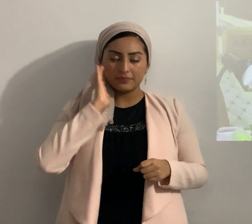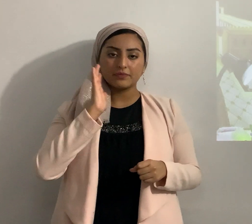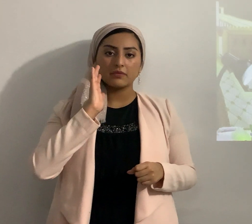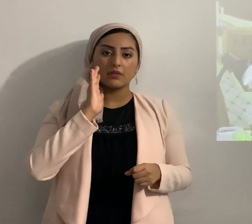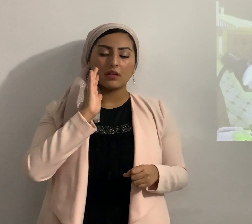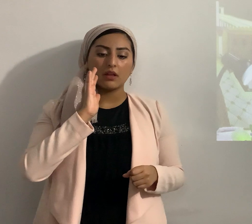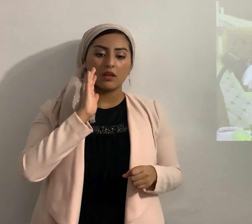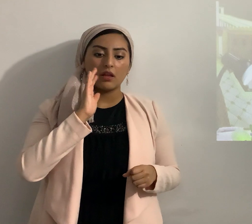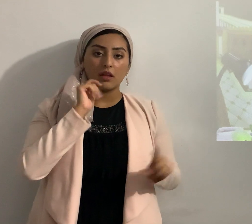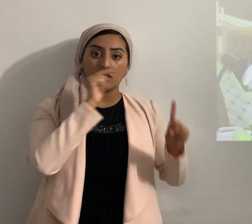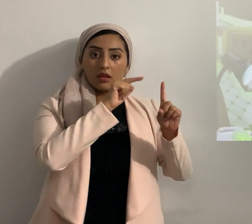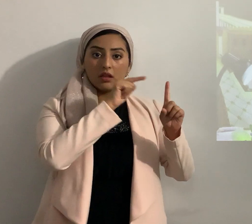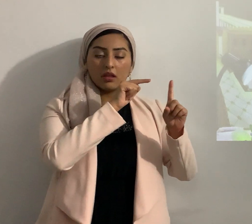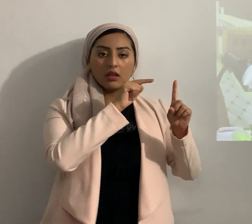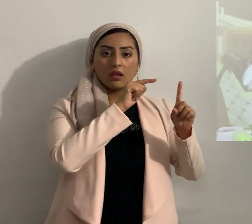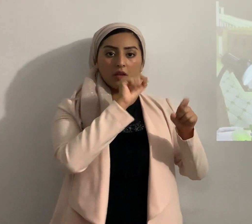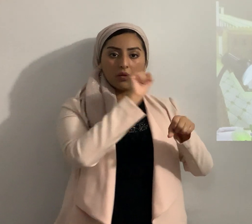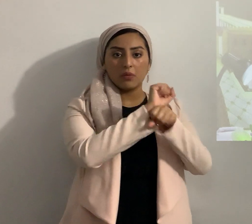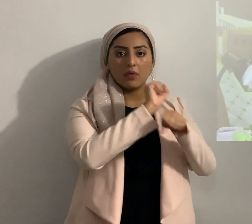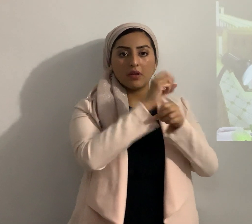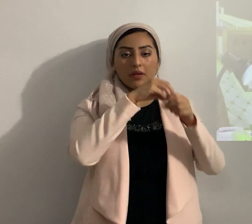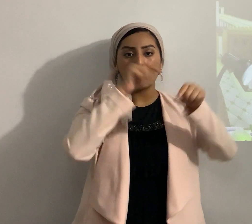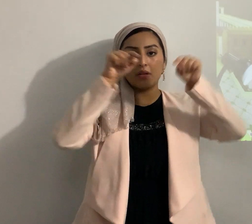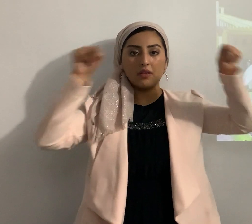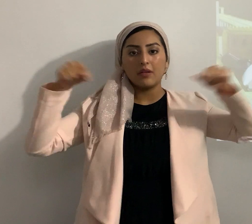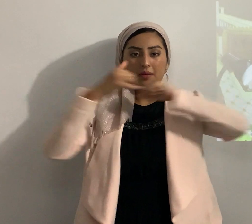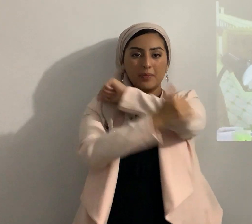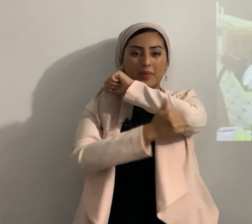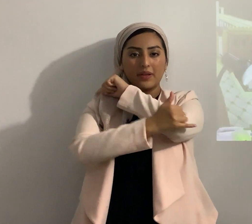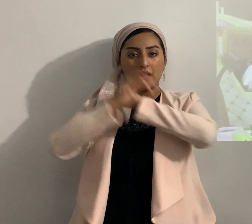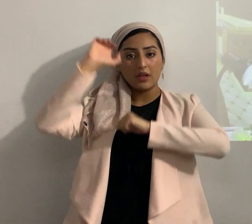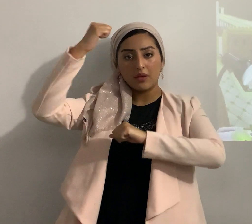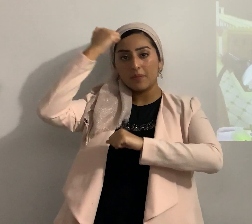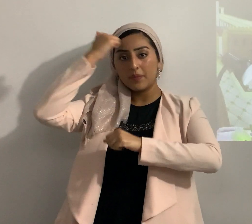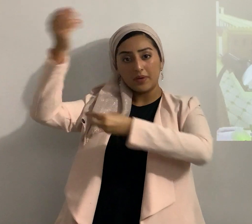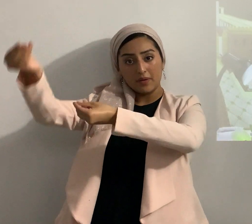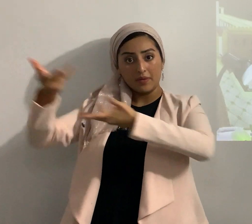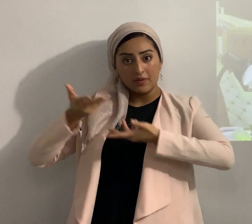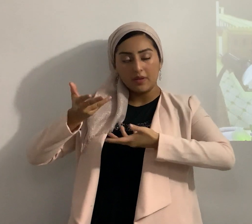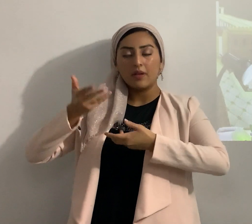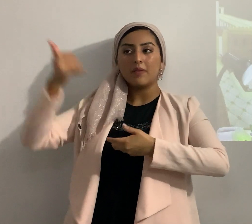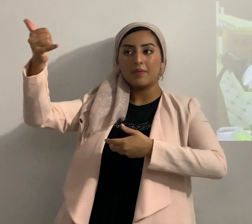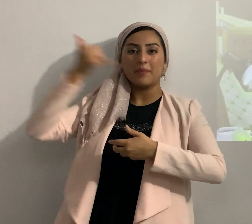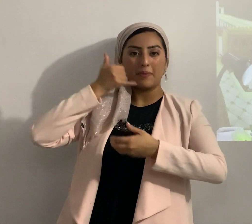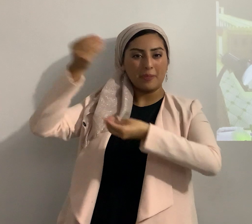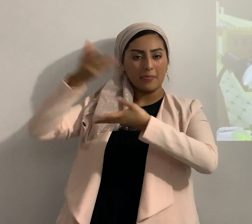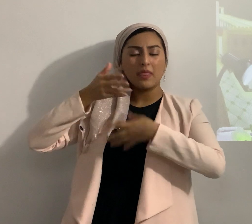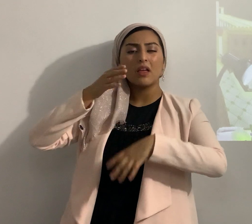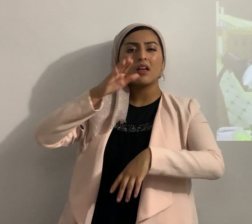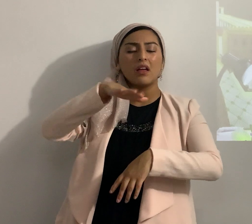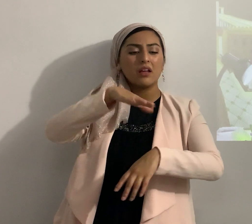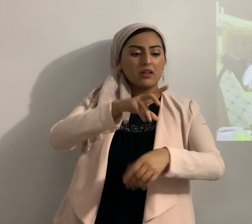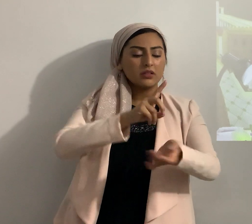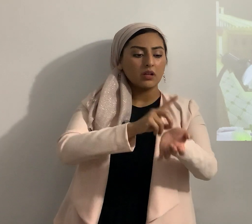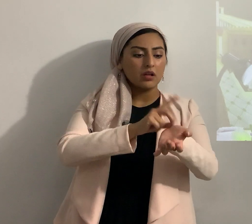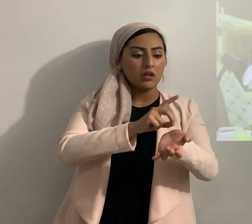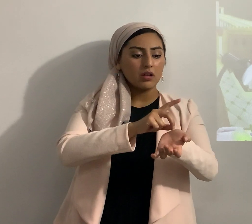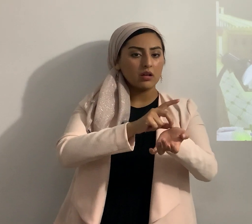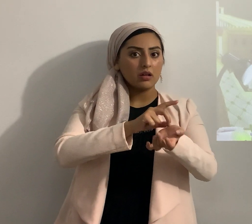él estuvo trabajando en varios países de Europa me decía doctor ahí ya ni siquiera